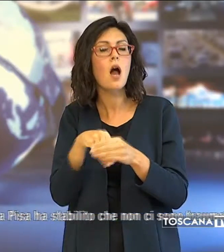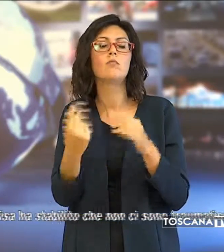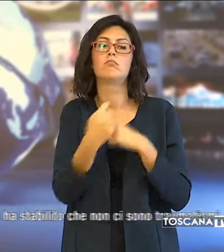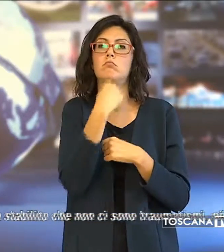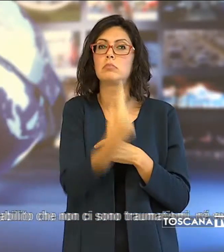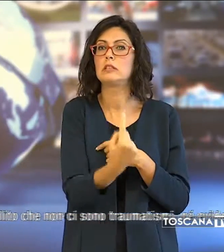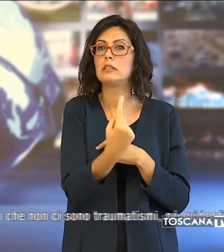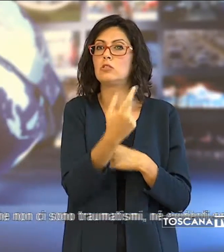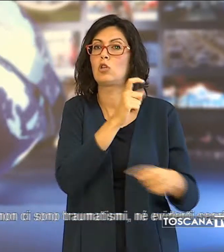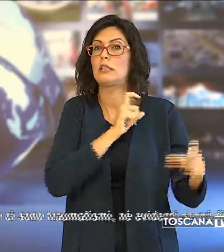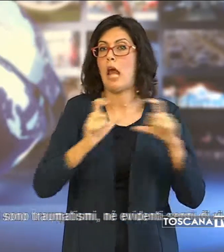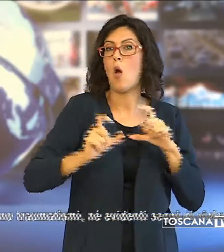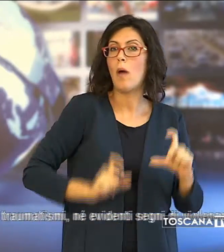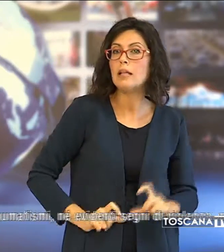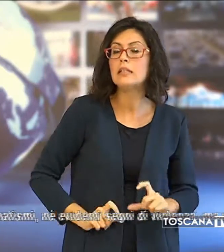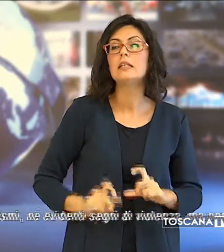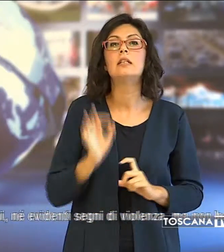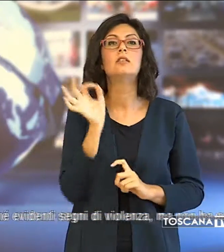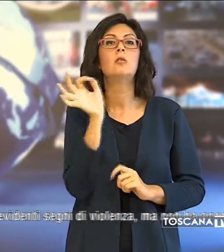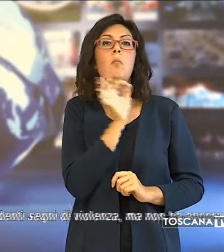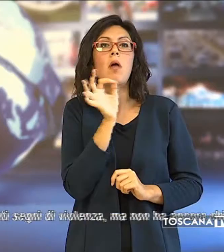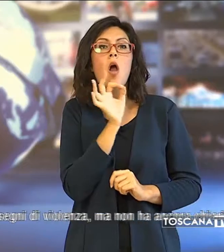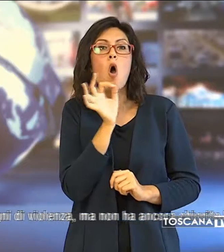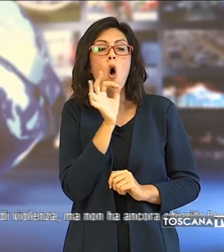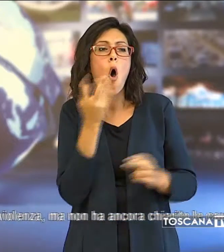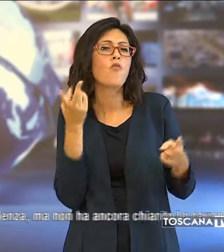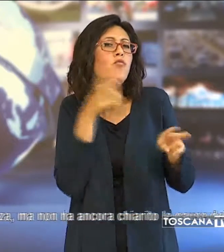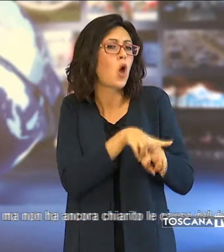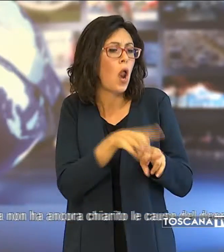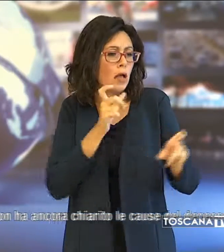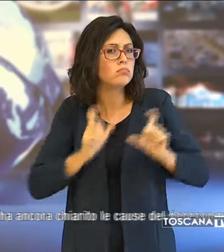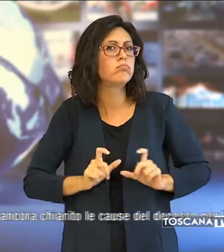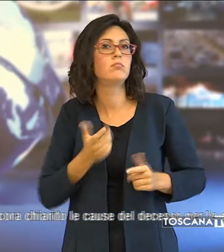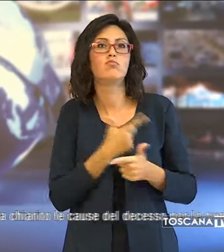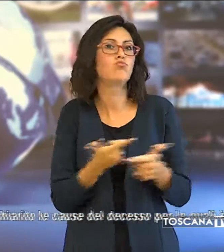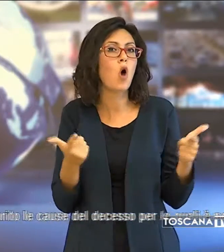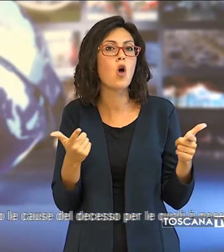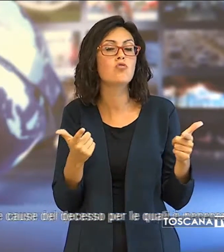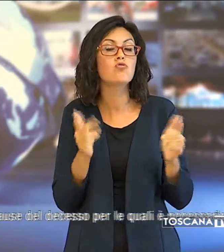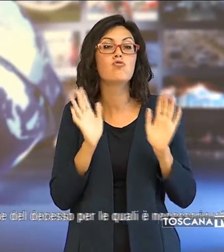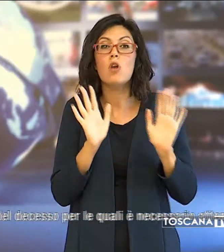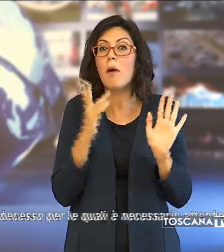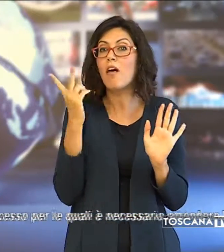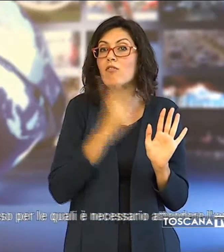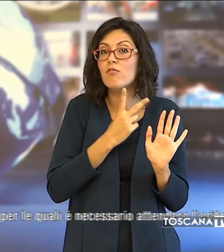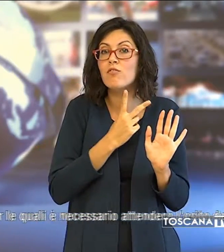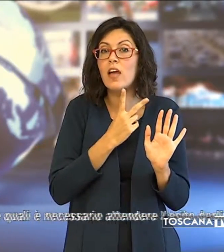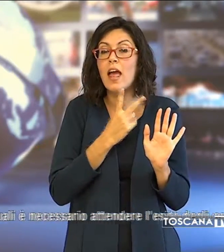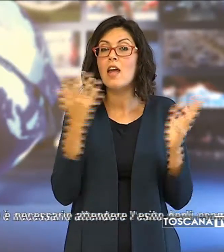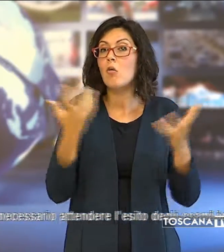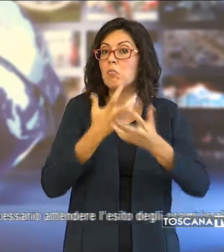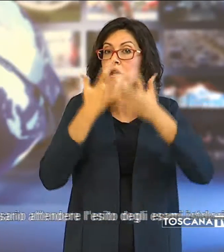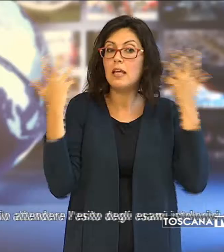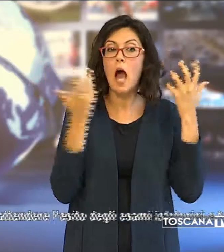sono traumatismi né evidenti segni di violenza, ma non ha ancora chiarito le cause del